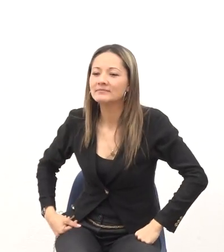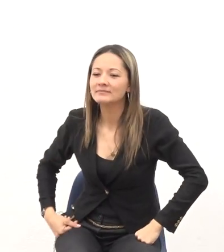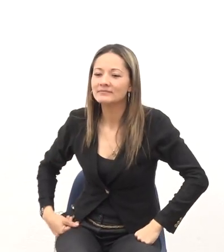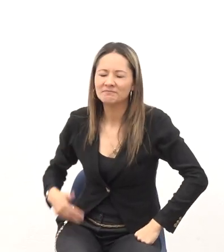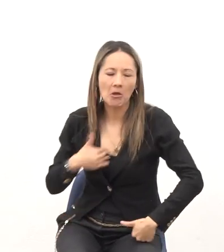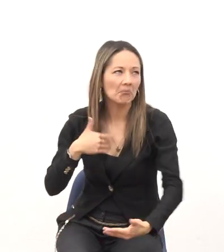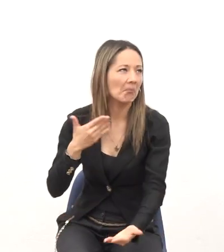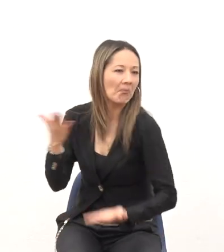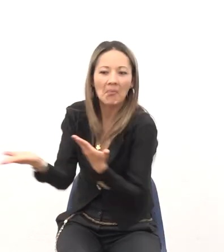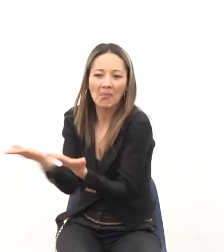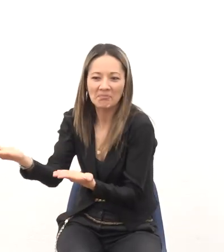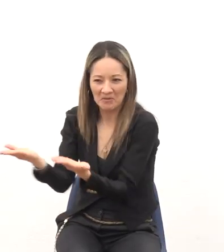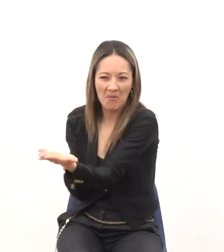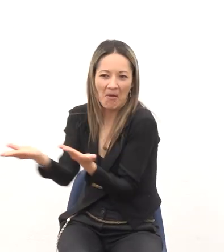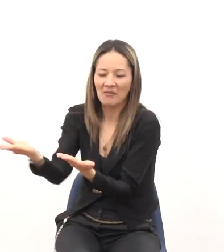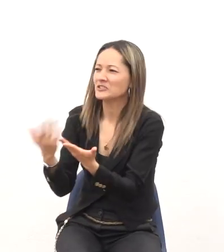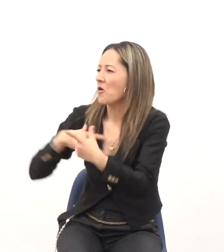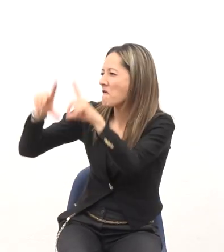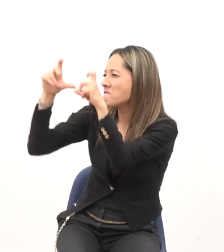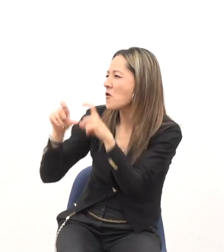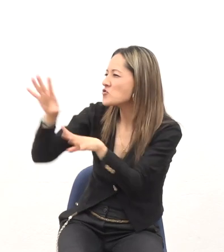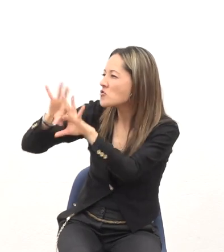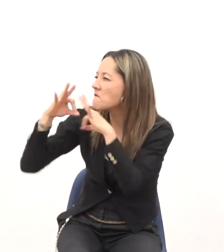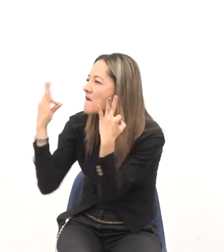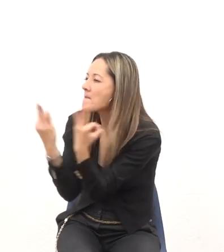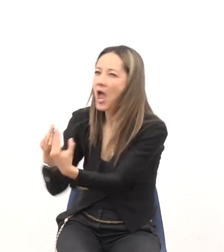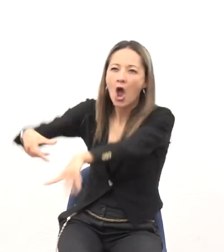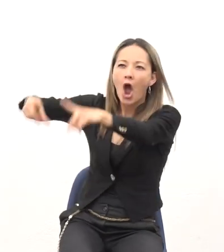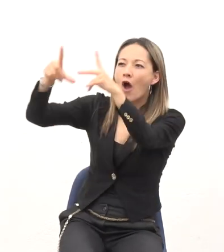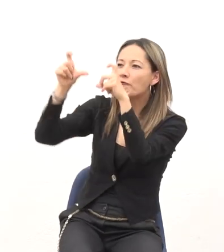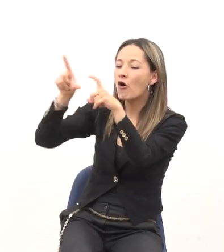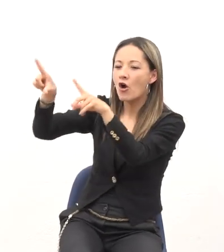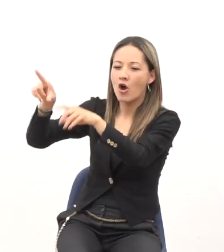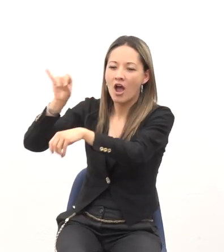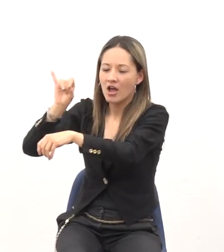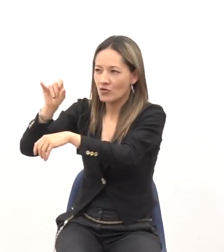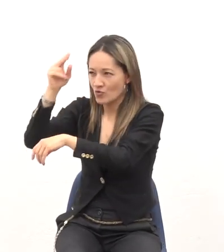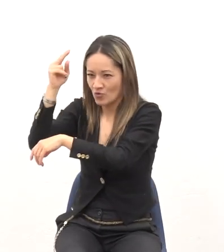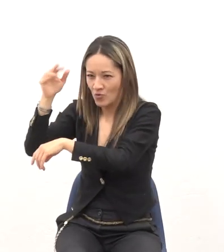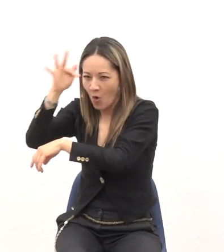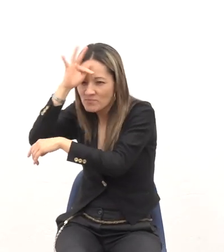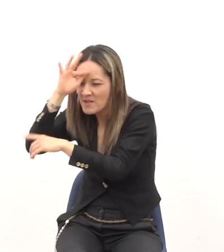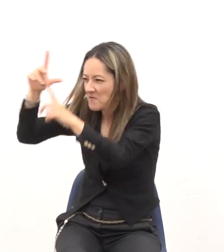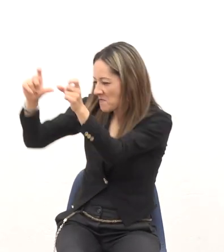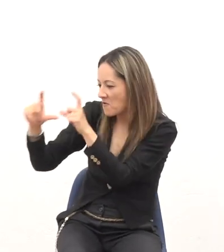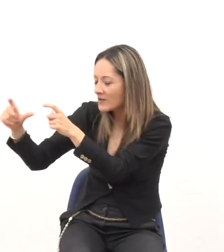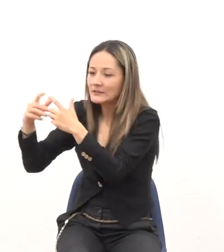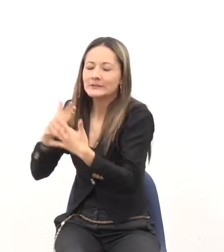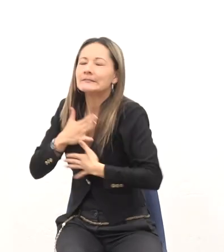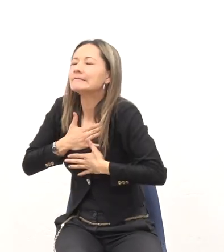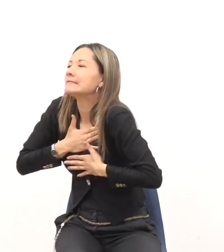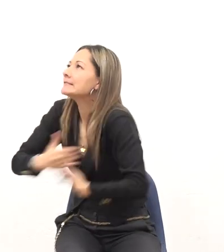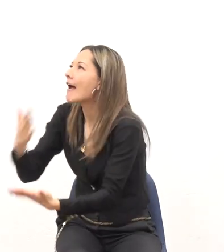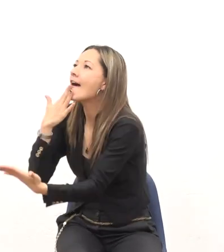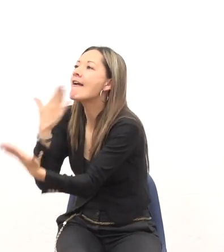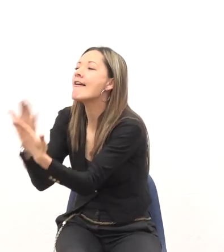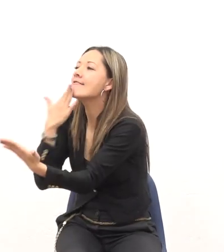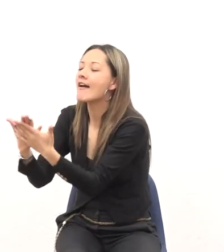hacerle Fotos a su familia A su consultorio Lo que usted Me diga Yo le voy a agradecer A usted con mi vida Porque usted me salvó La nariz